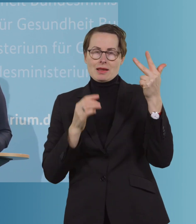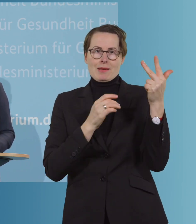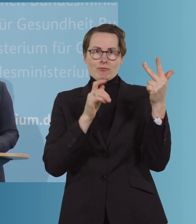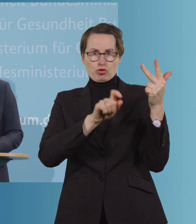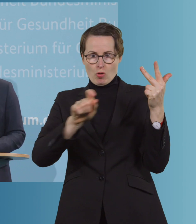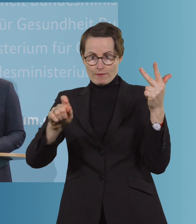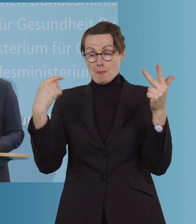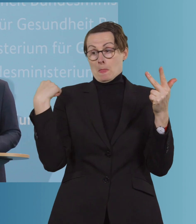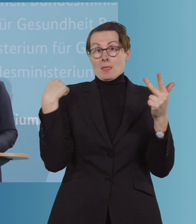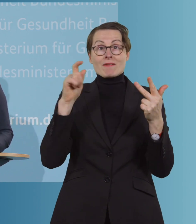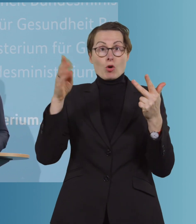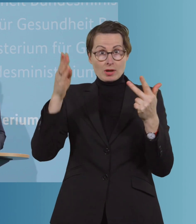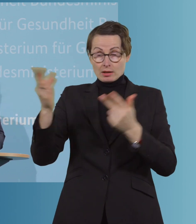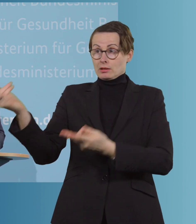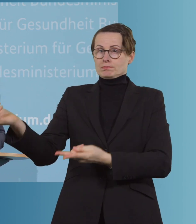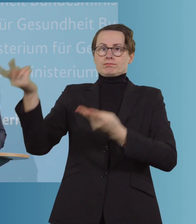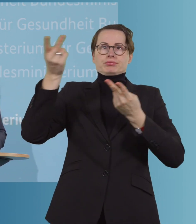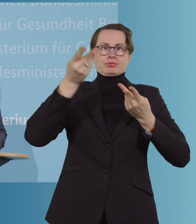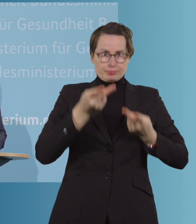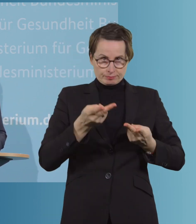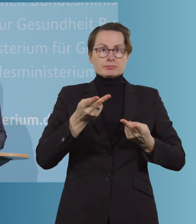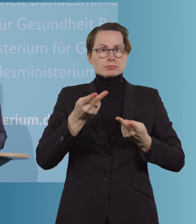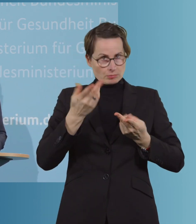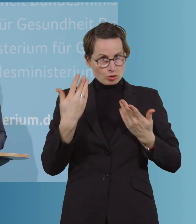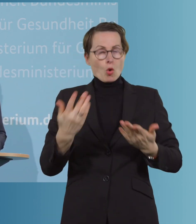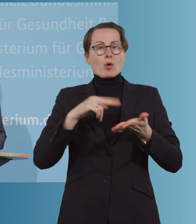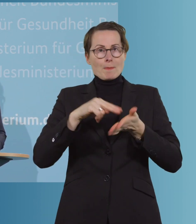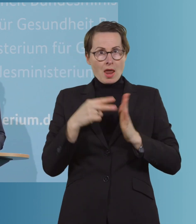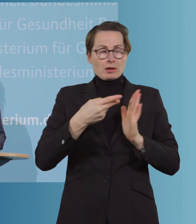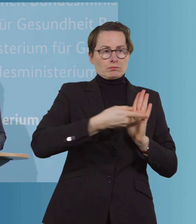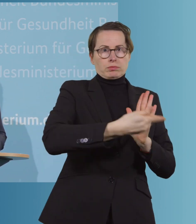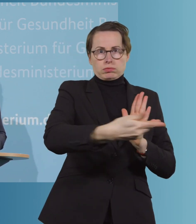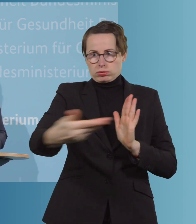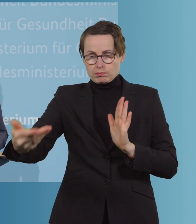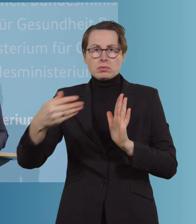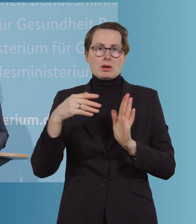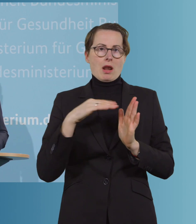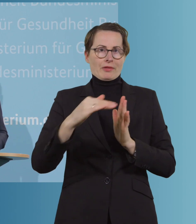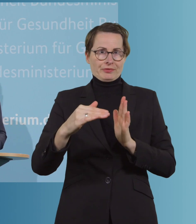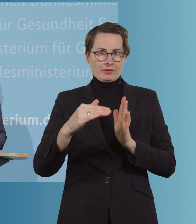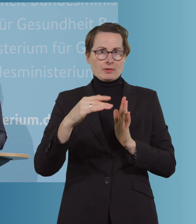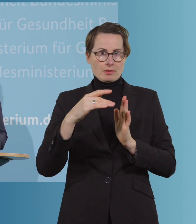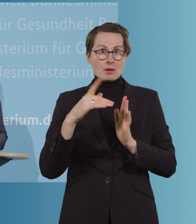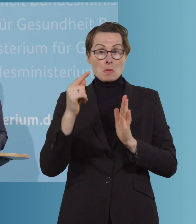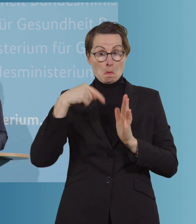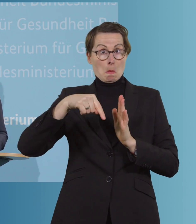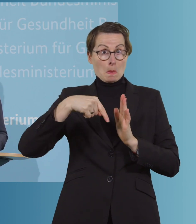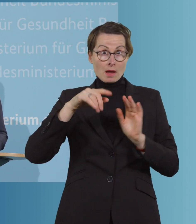ausgeliefert worden, wie geplant, an die Länder. Das heißt also, in dieser Woche kann begonnen werden, in Deutschland mit AstraZeneca